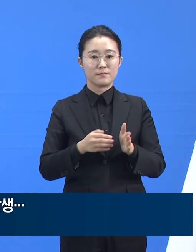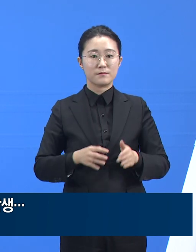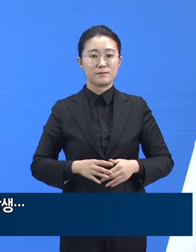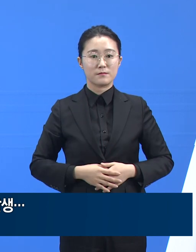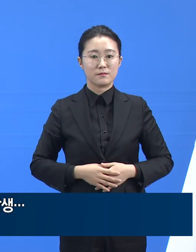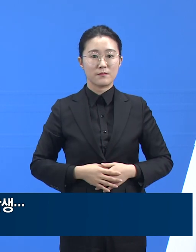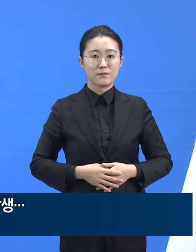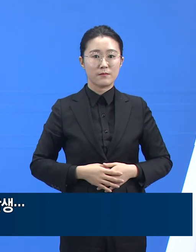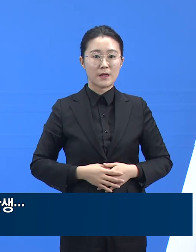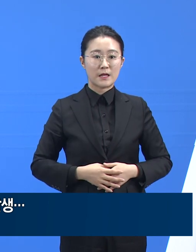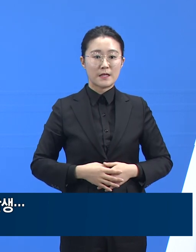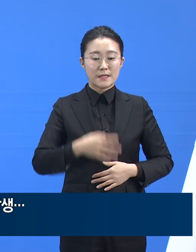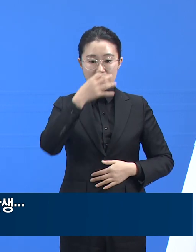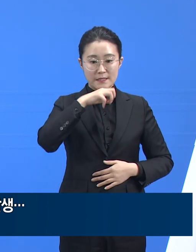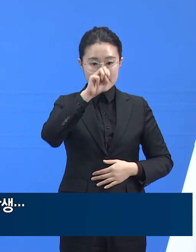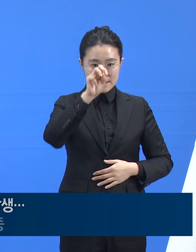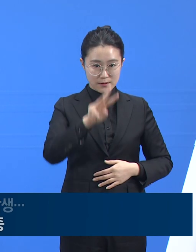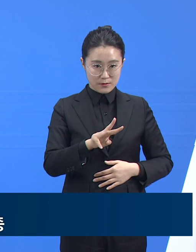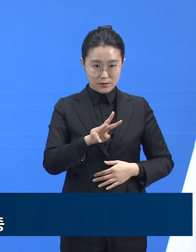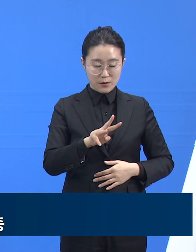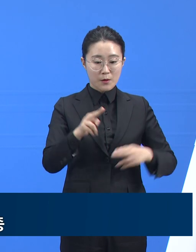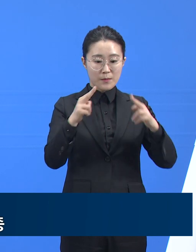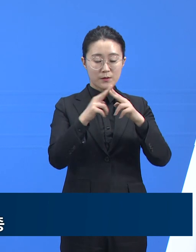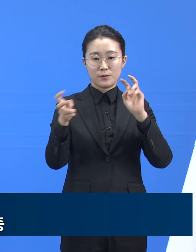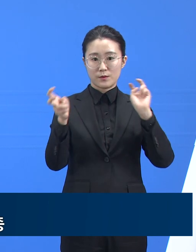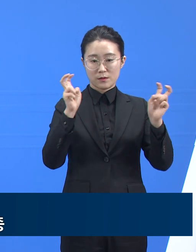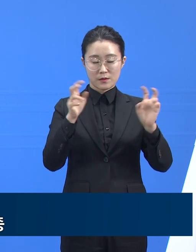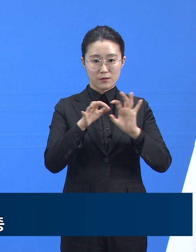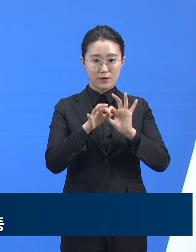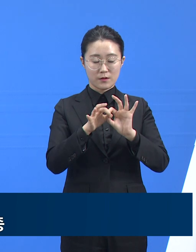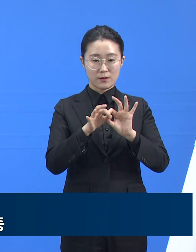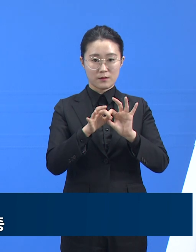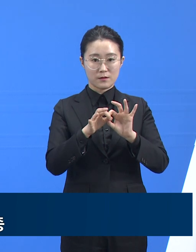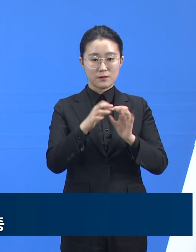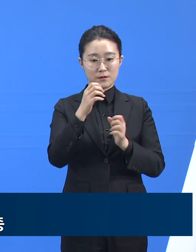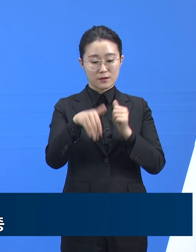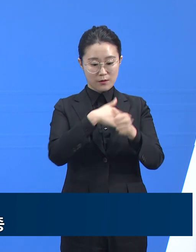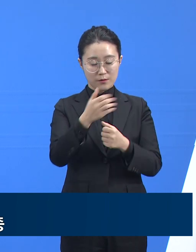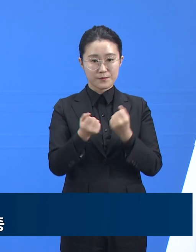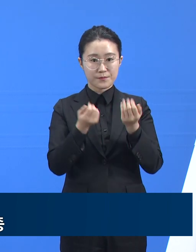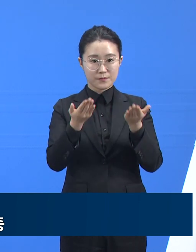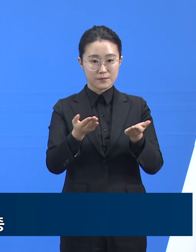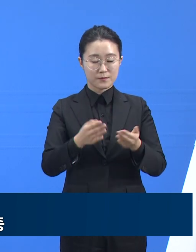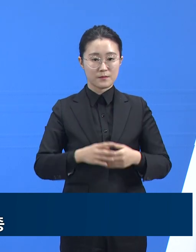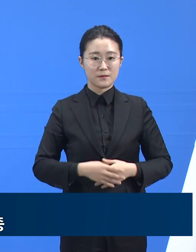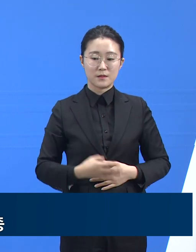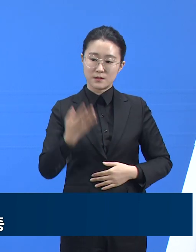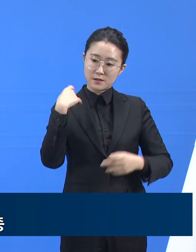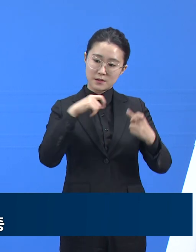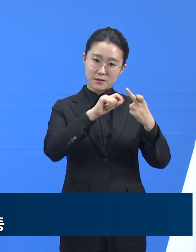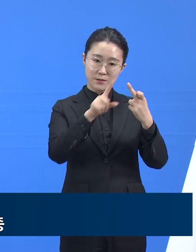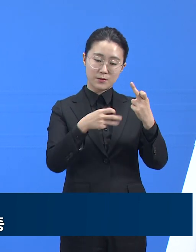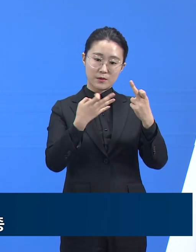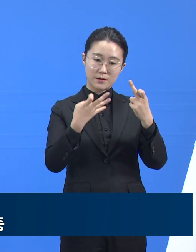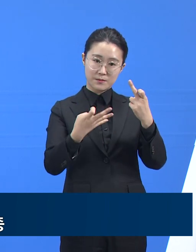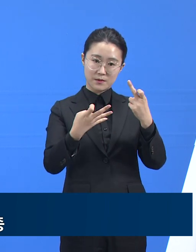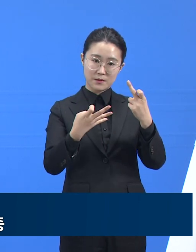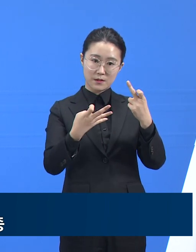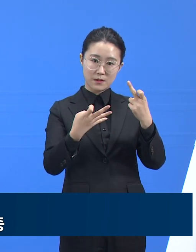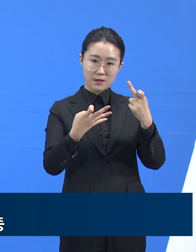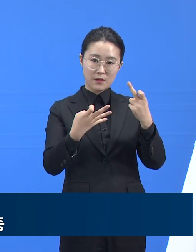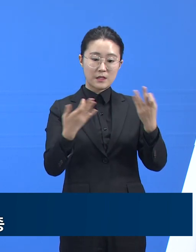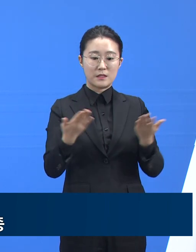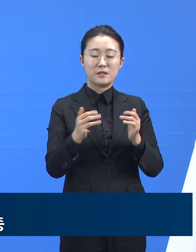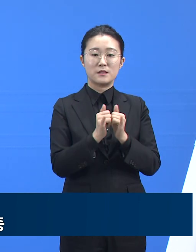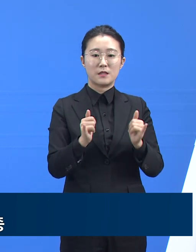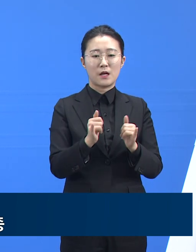이천시 소재 반도체 기업 관련 확진 상황입니다. 지난 12월 13일 근무지 6층에서 근무하던 직원 1명이 확진